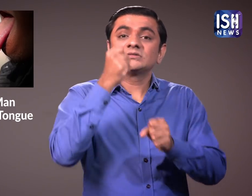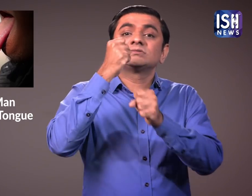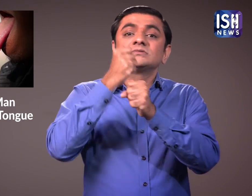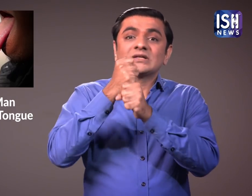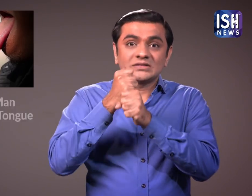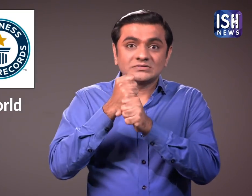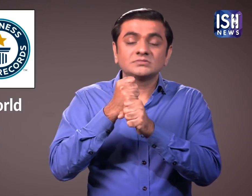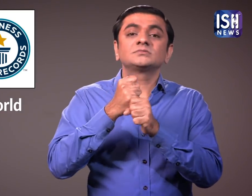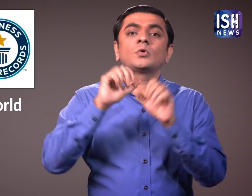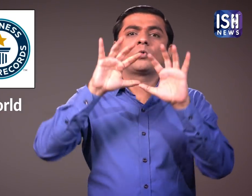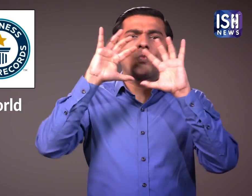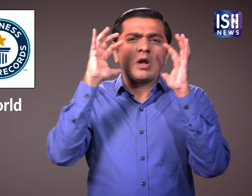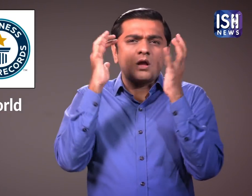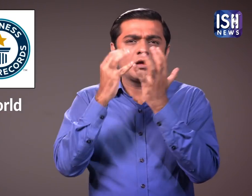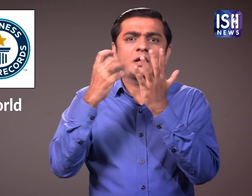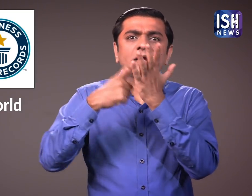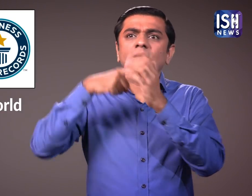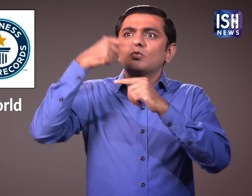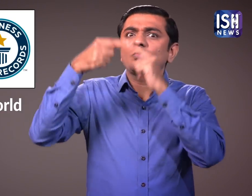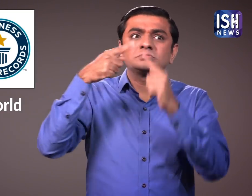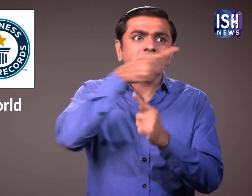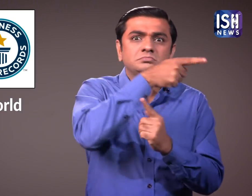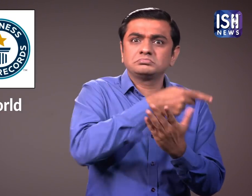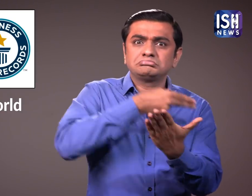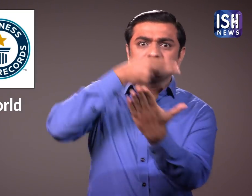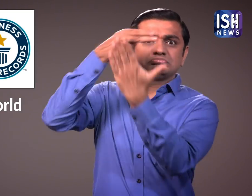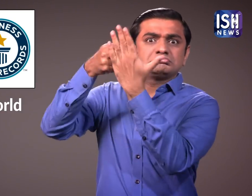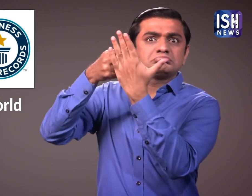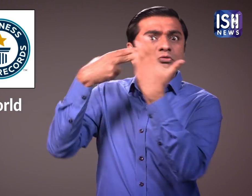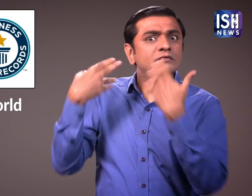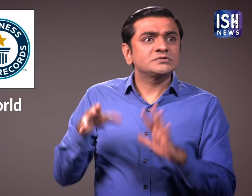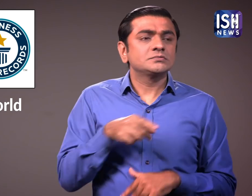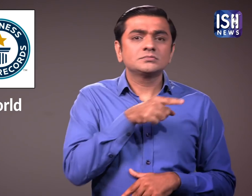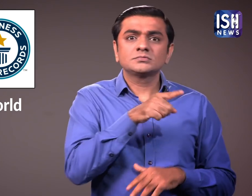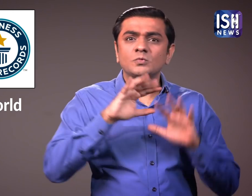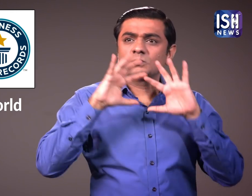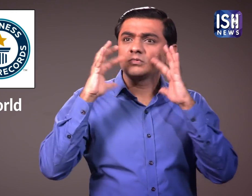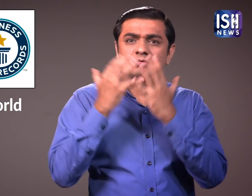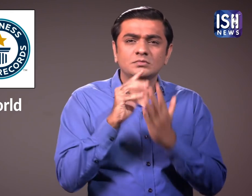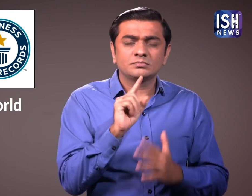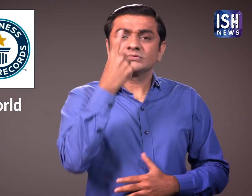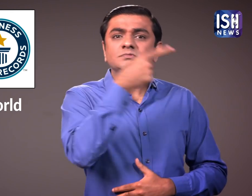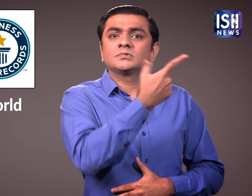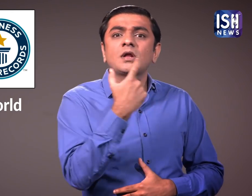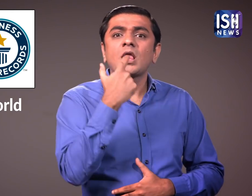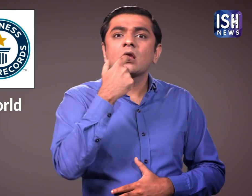वर्थमान में 10.1 cm वाली सबसे लंबी जीप का गिनियस वर्ल्ड रेकॉर्ड रखता है.